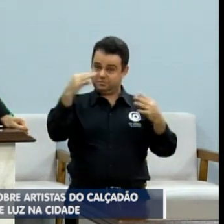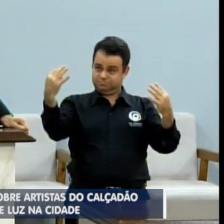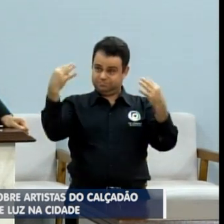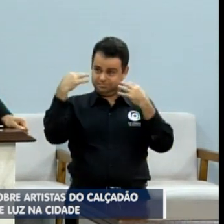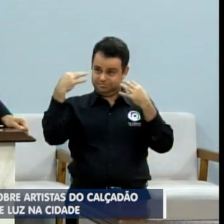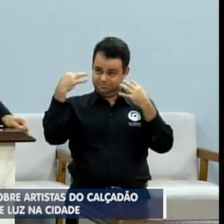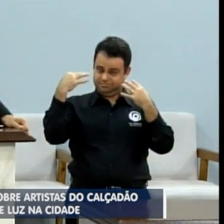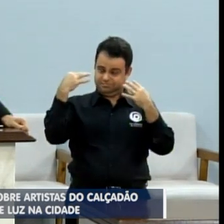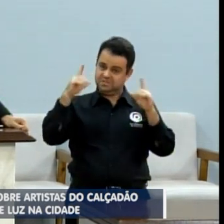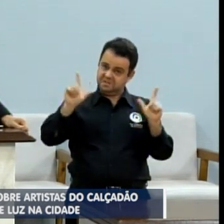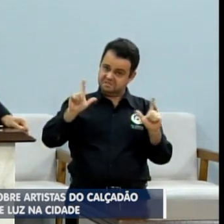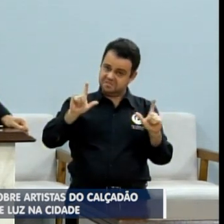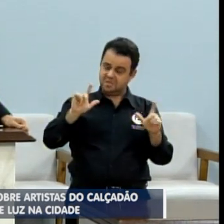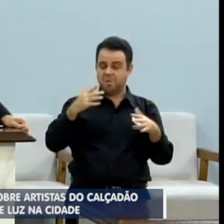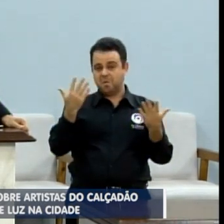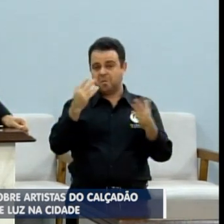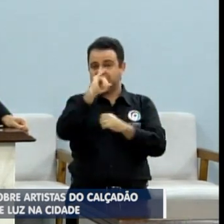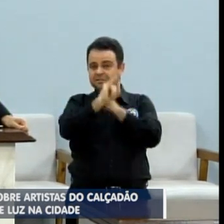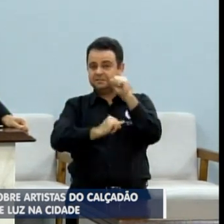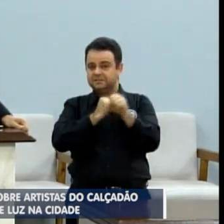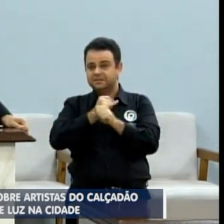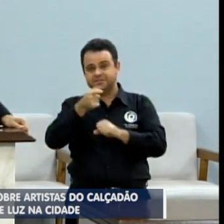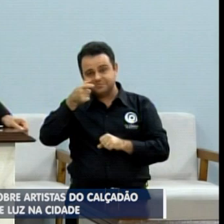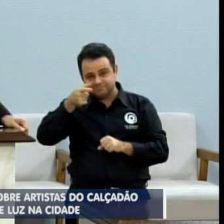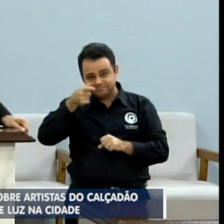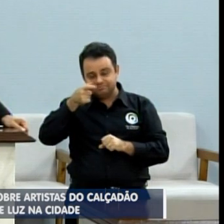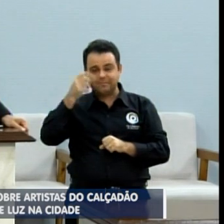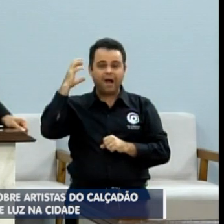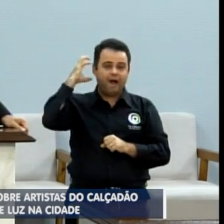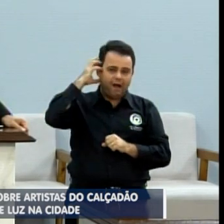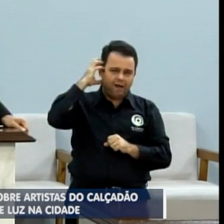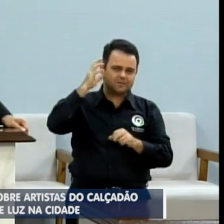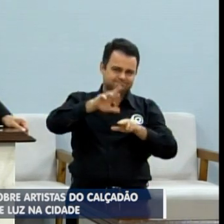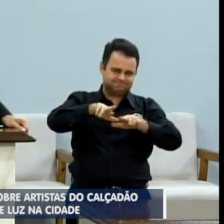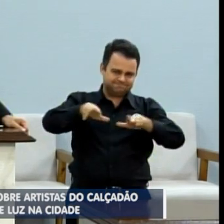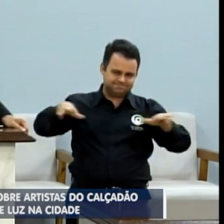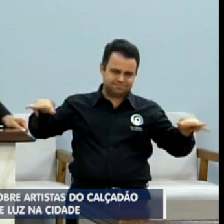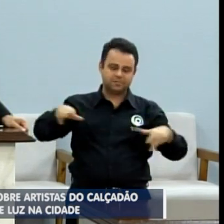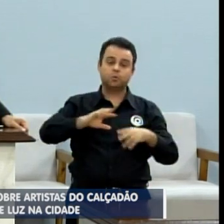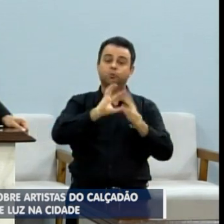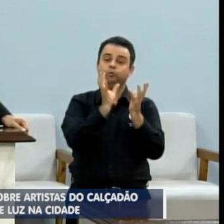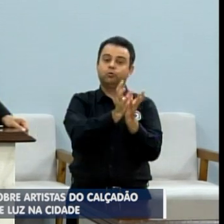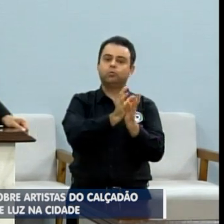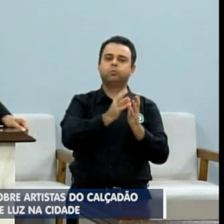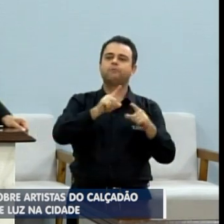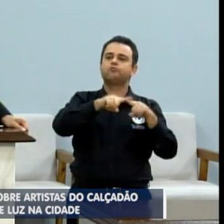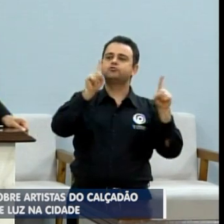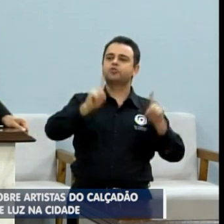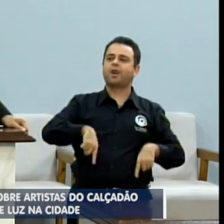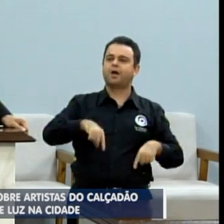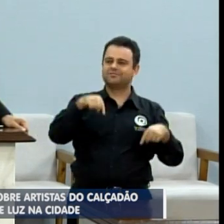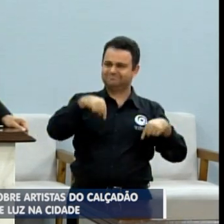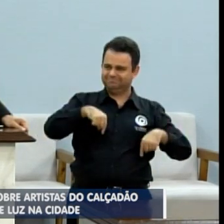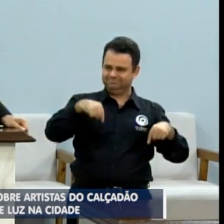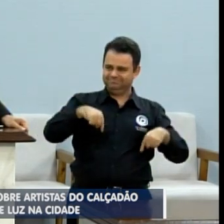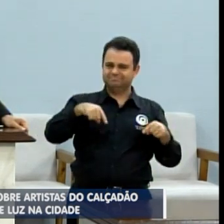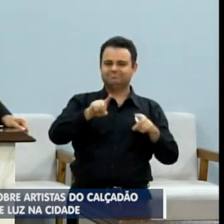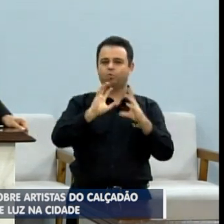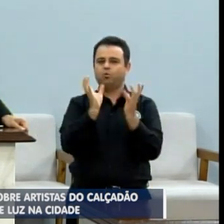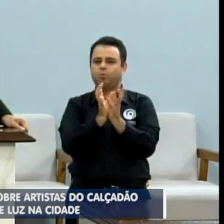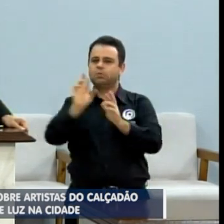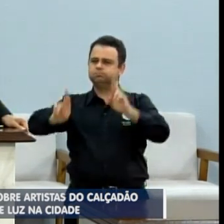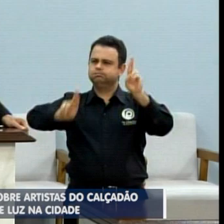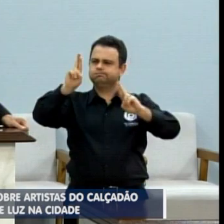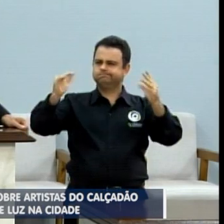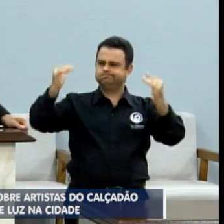internautas, ouvintes, os colaboradores daqui da casa, todas as autoridades competentes, cumprimento também